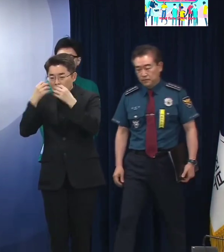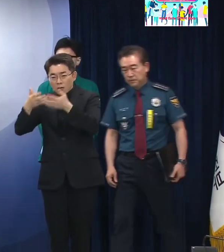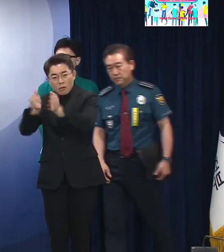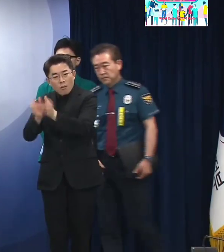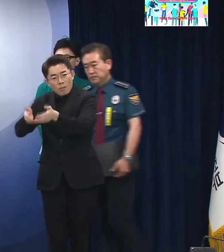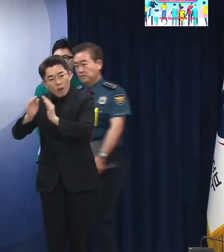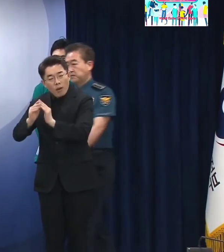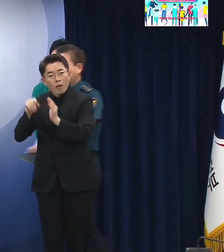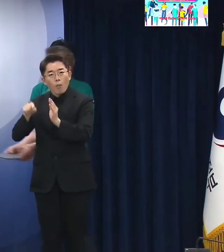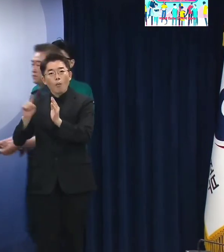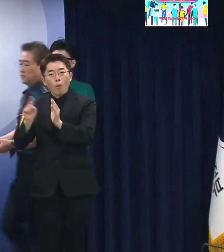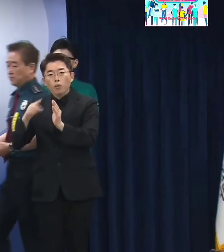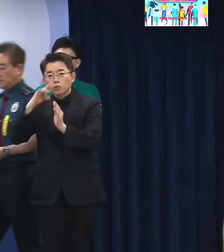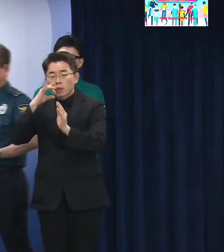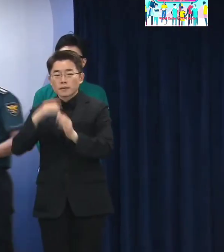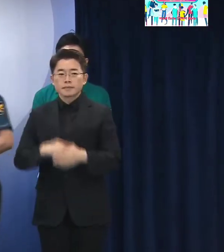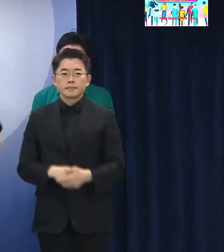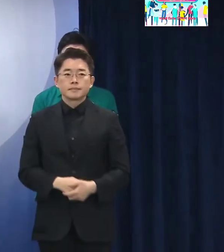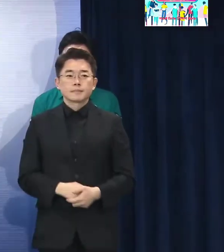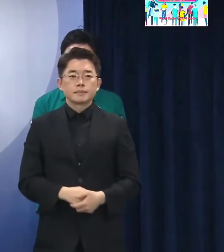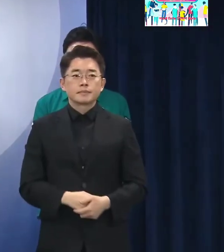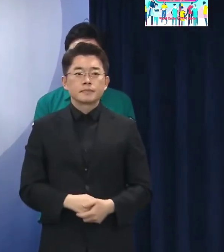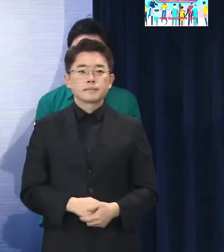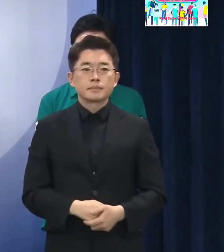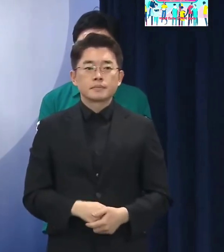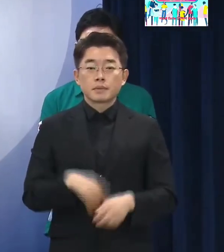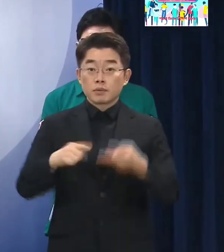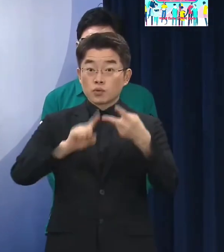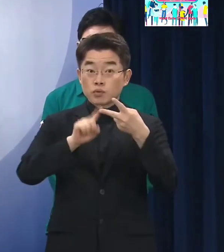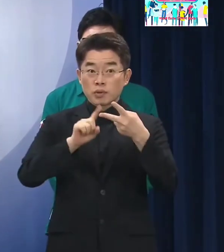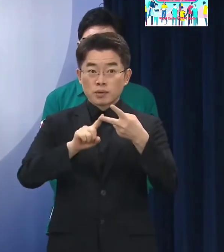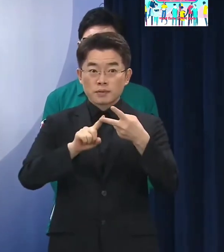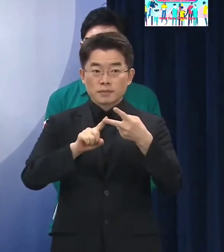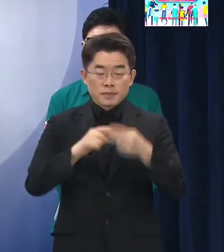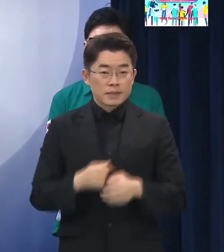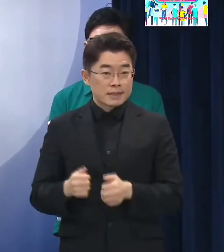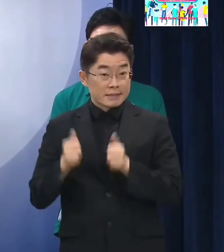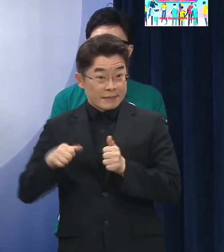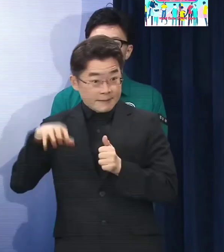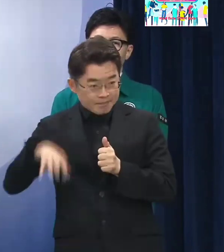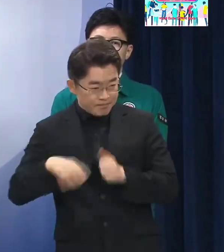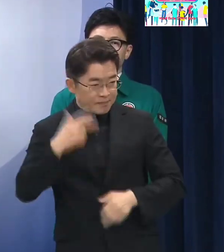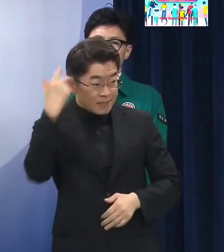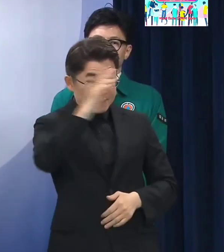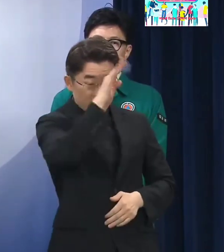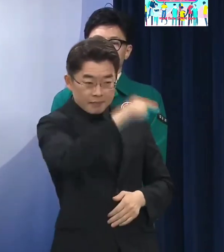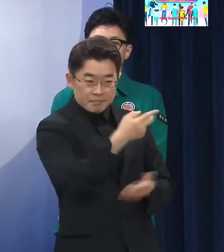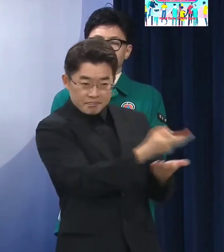생각도 듭니다 거기에 대한 질문 하나 먼저 드리고요 다음에 사법 2번지에 관한 질문입니다